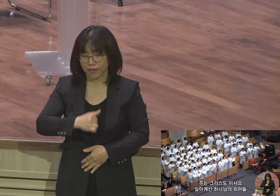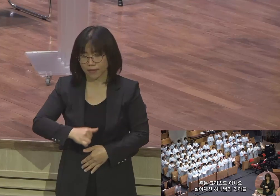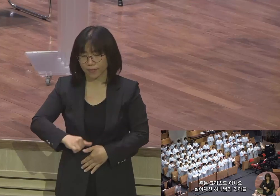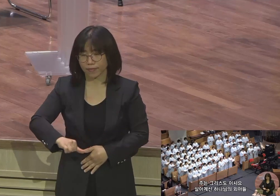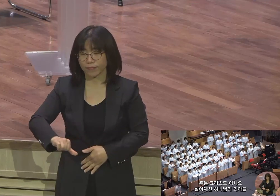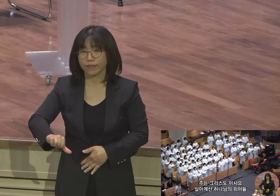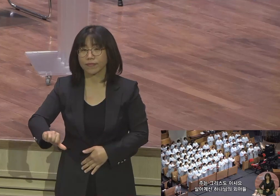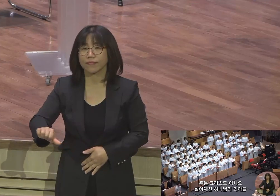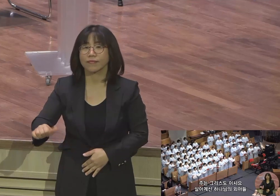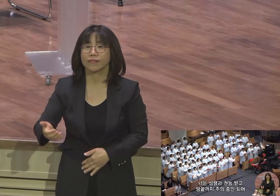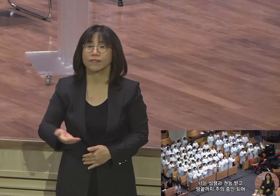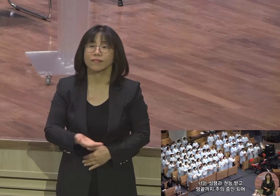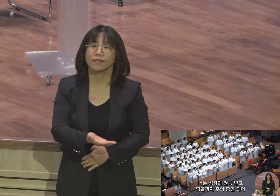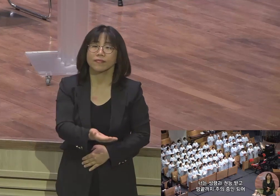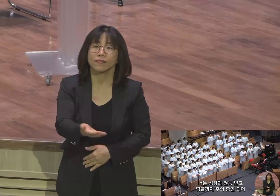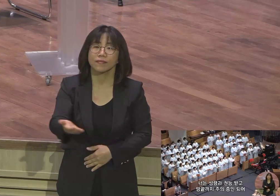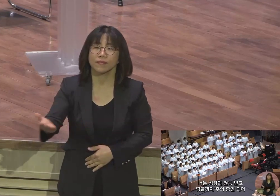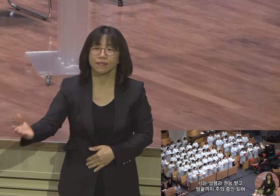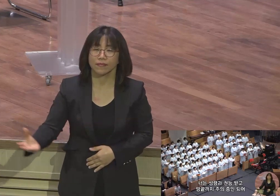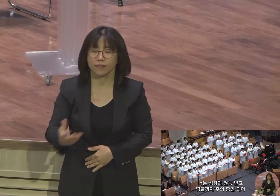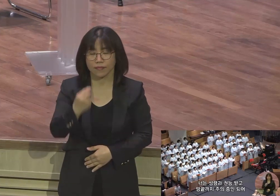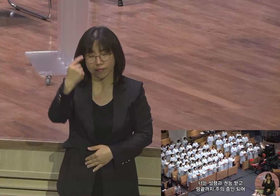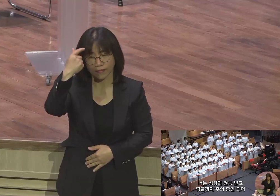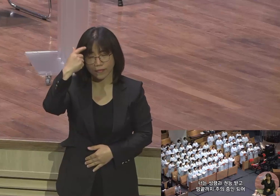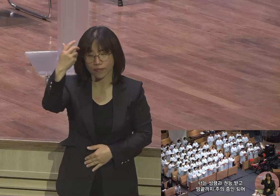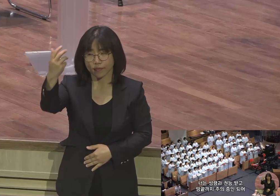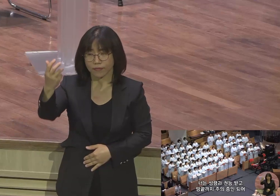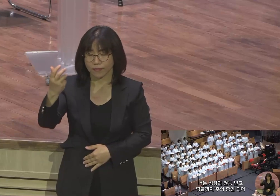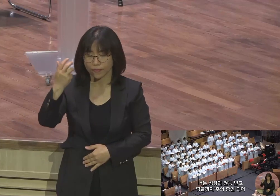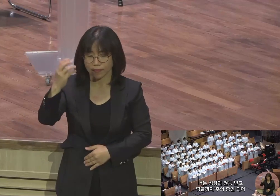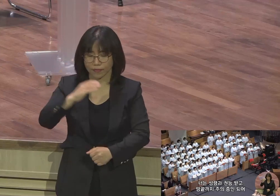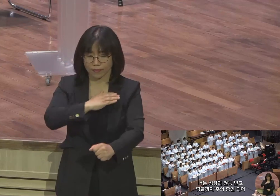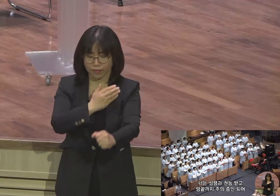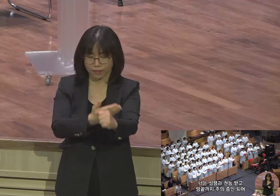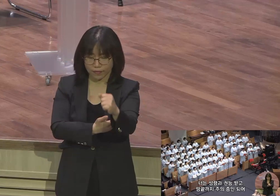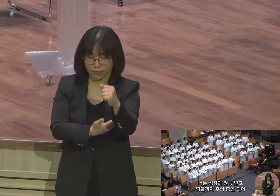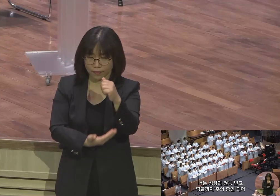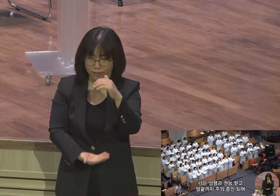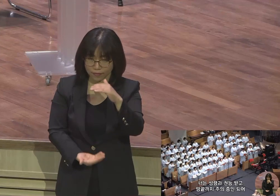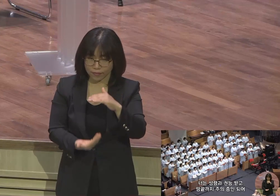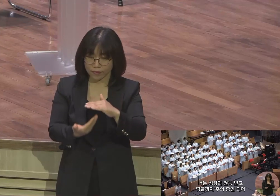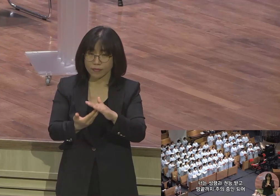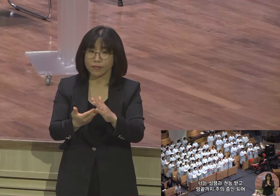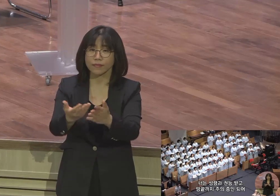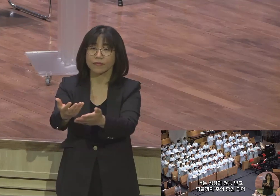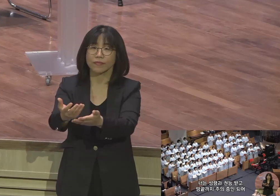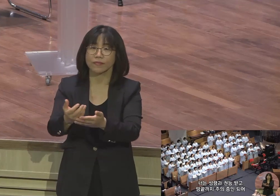너는 성명과 돈을 받고